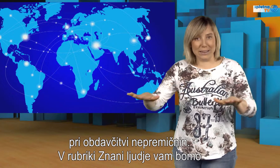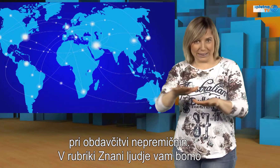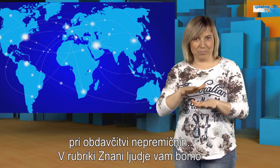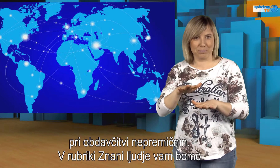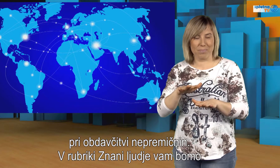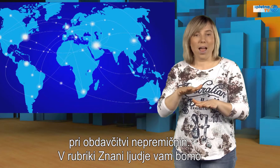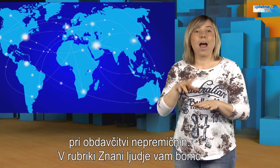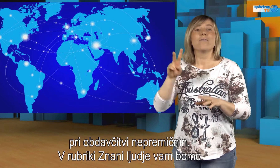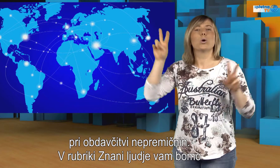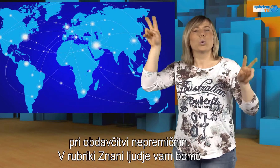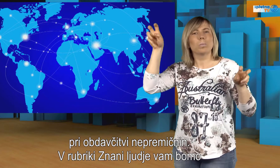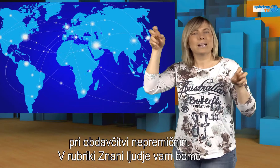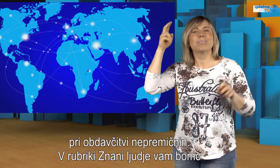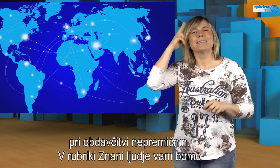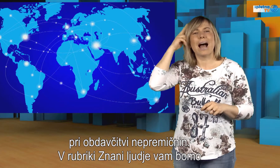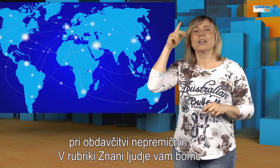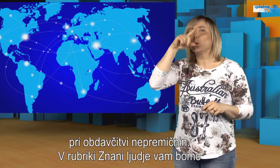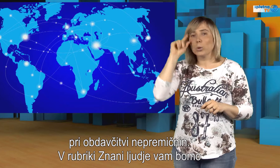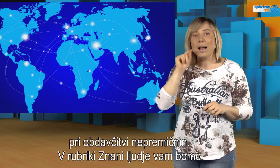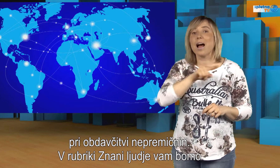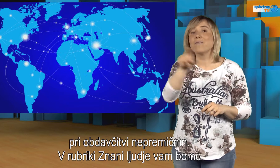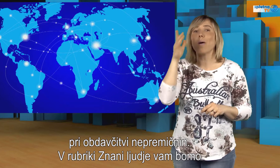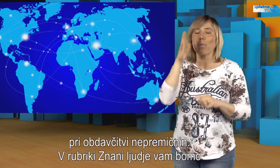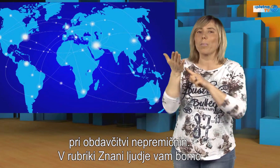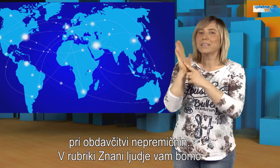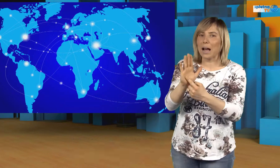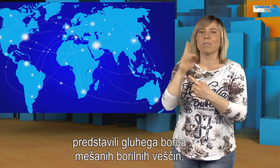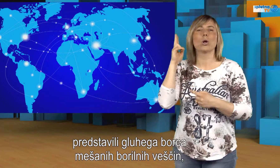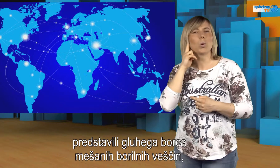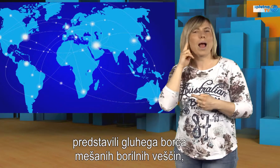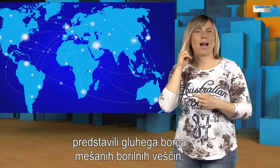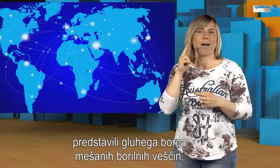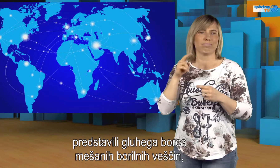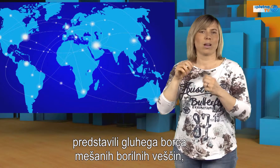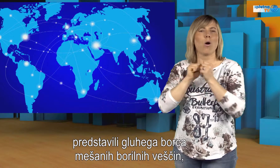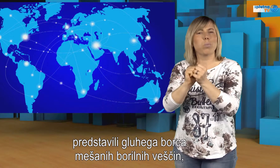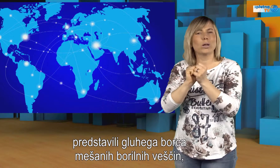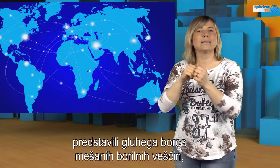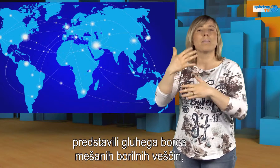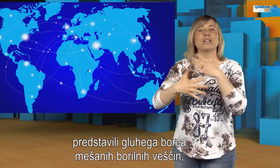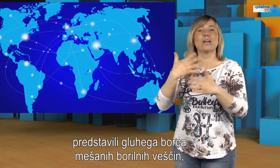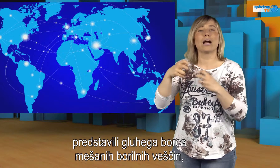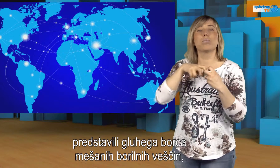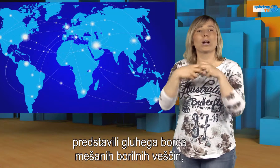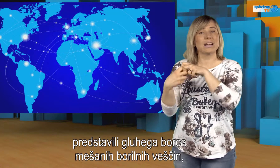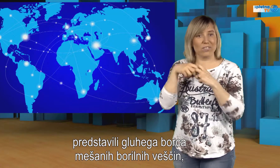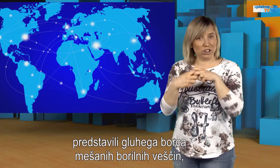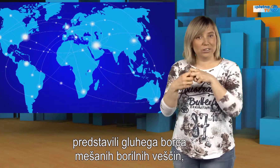V rubriki Znani ljudje vam bomo predstavili gluhega borca mešanih borilnih veščin, američana